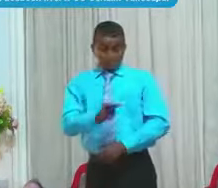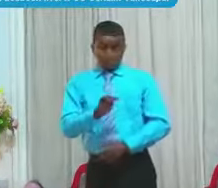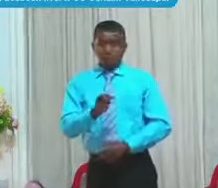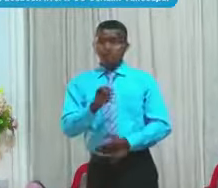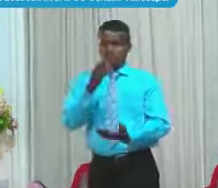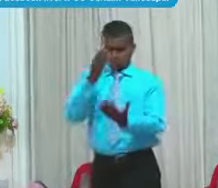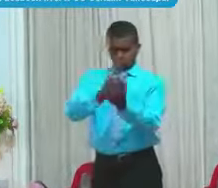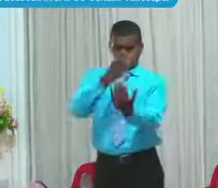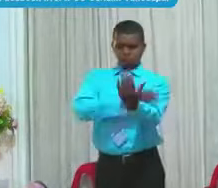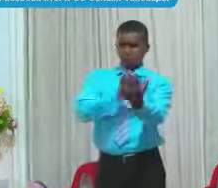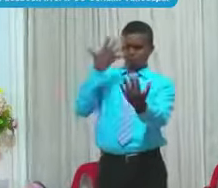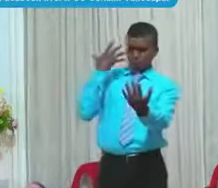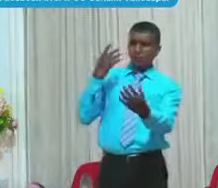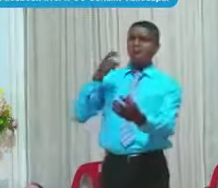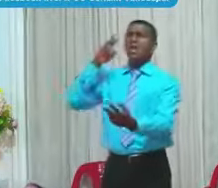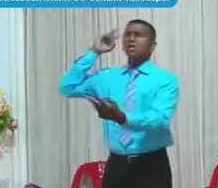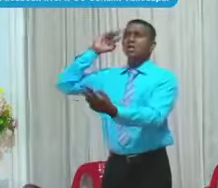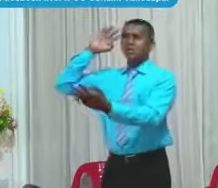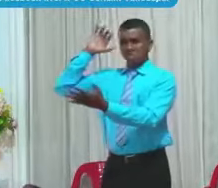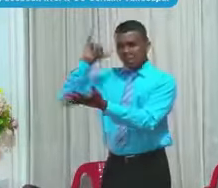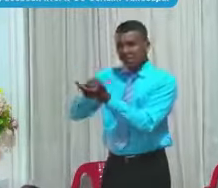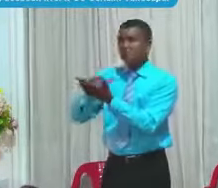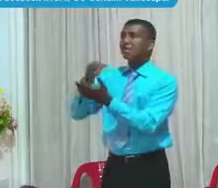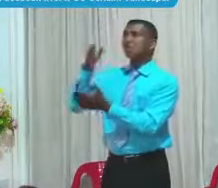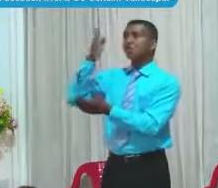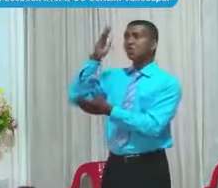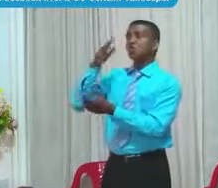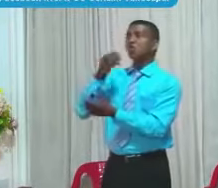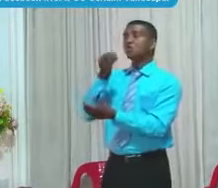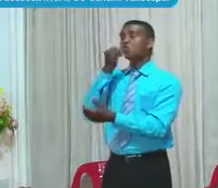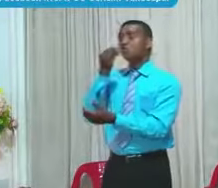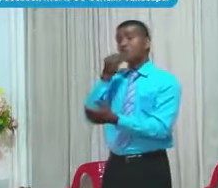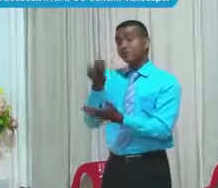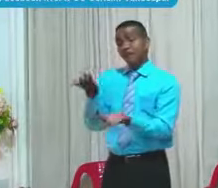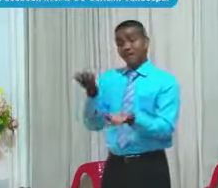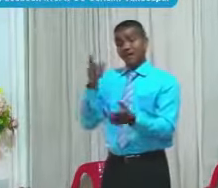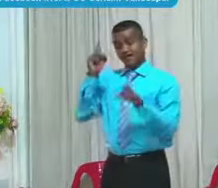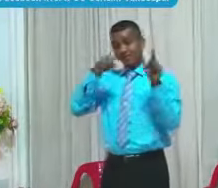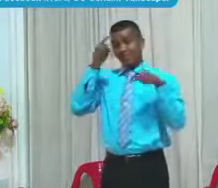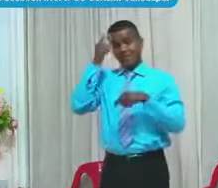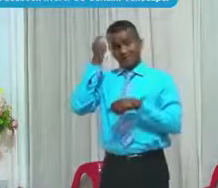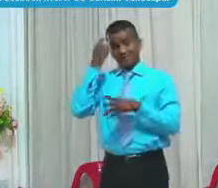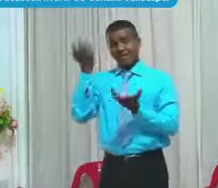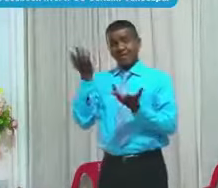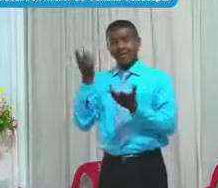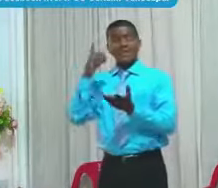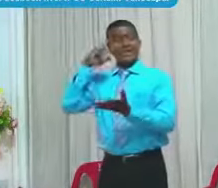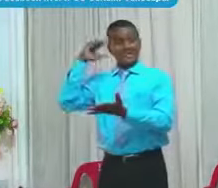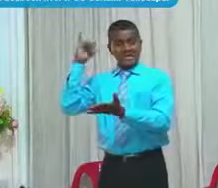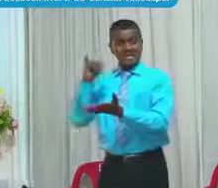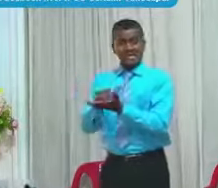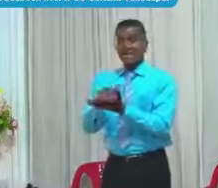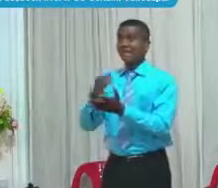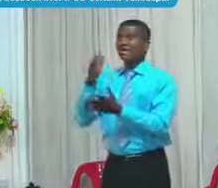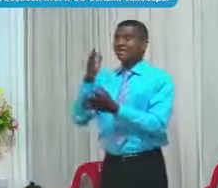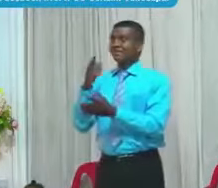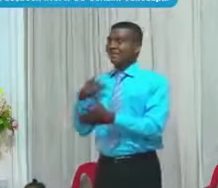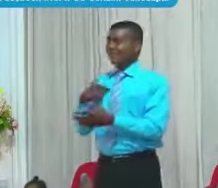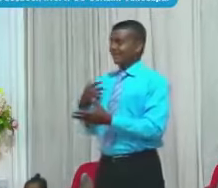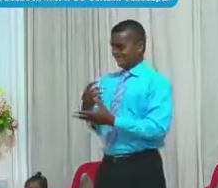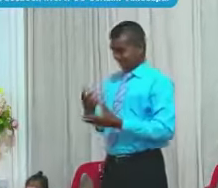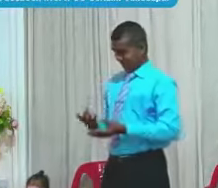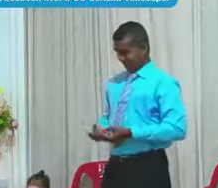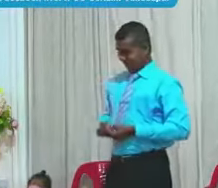gente Que creía Que Dios Comía Y creían Que ellos Mantenían A Dios Del alimento